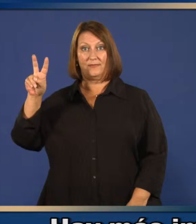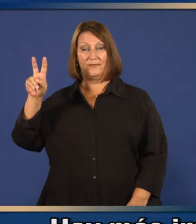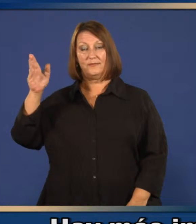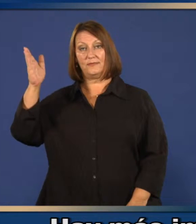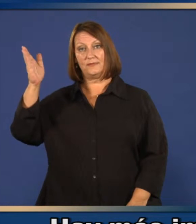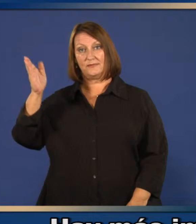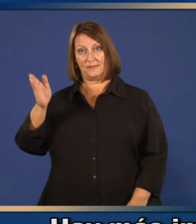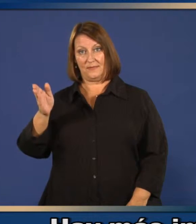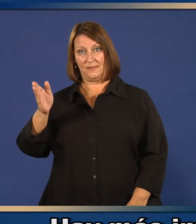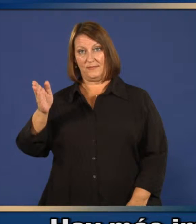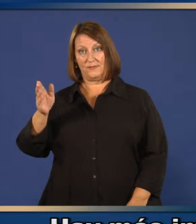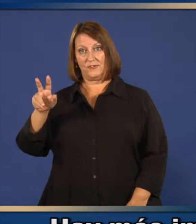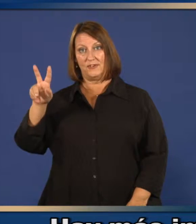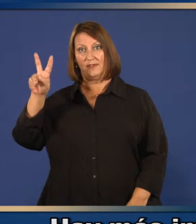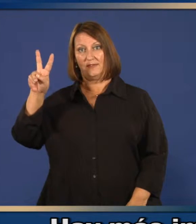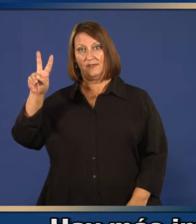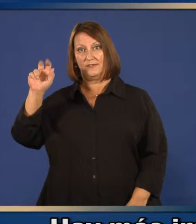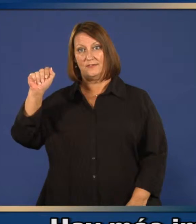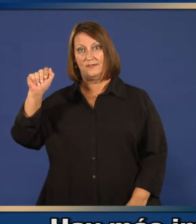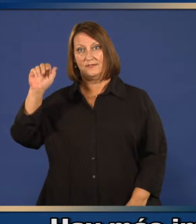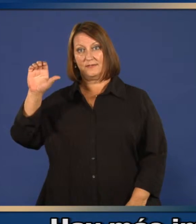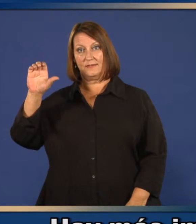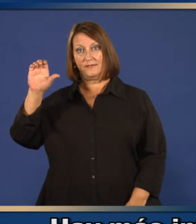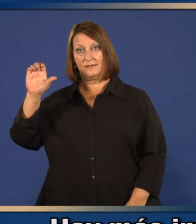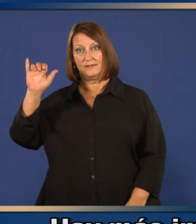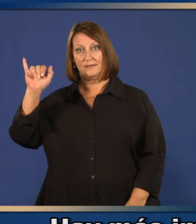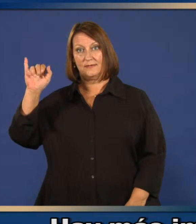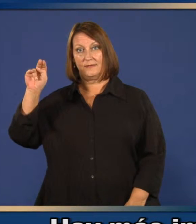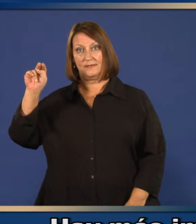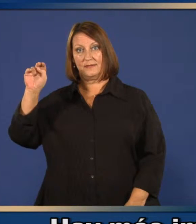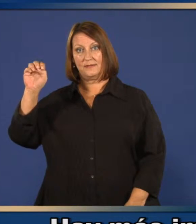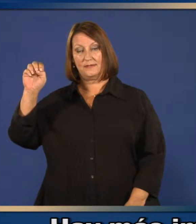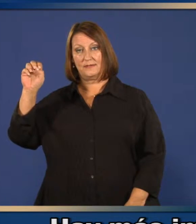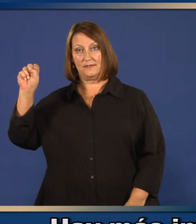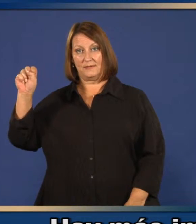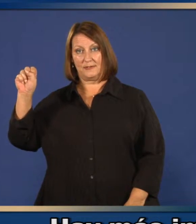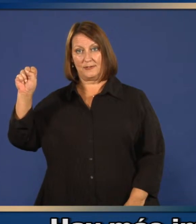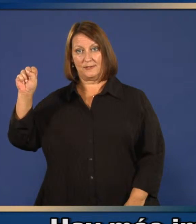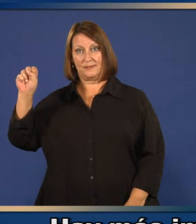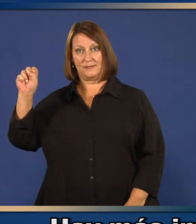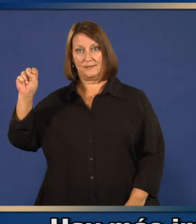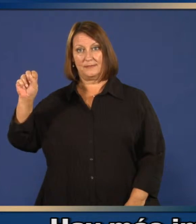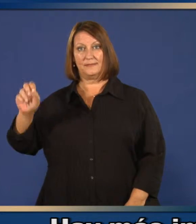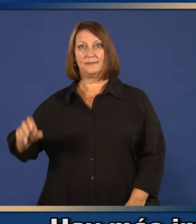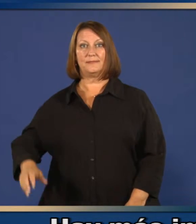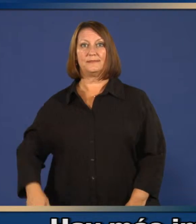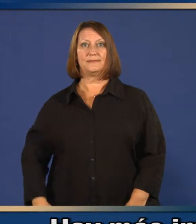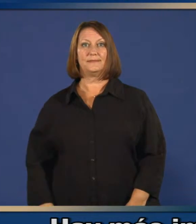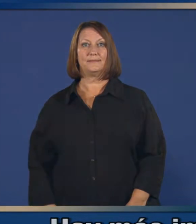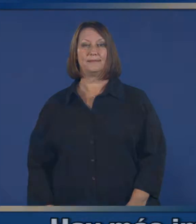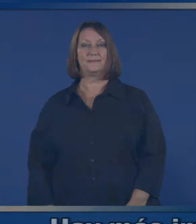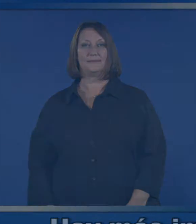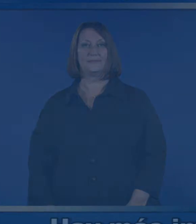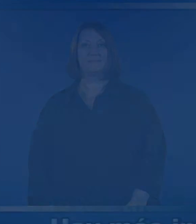.gov slash vaccines. ¡Gracias! ¡Gracias! ¡Gracias! ¡Gracias!